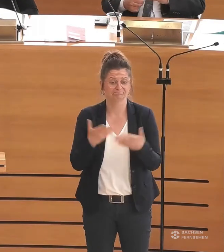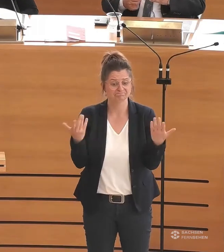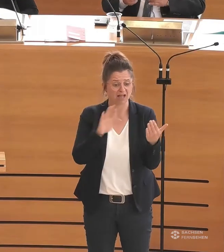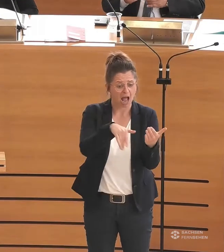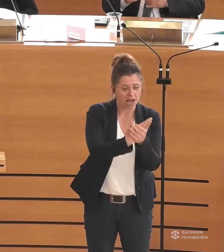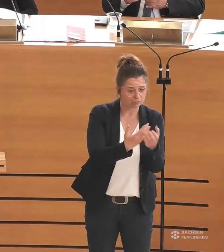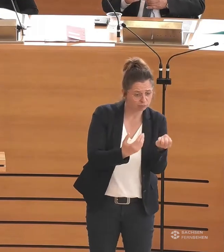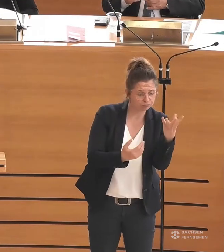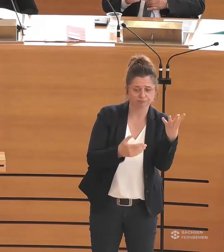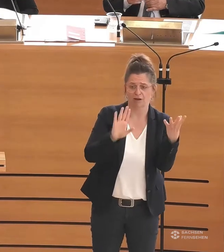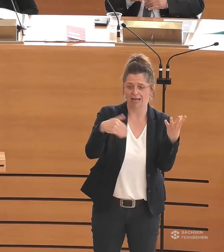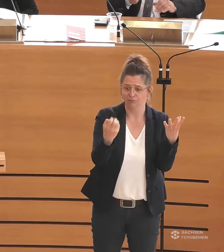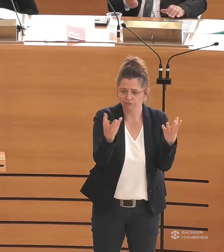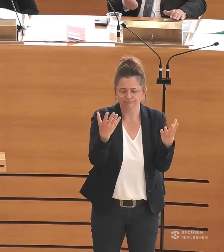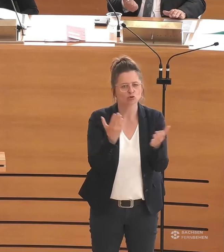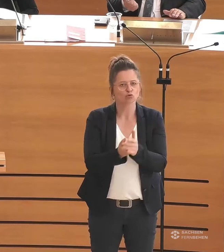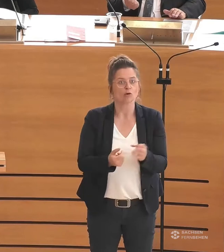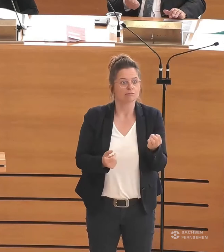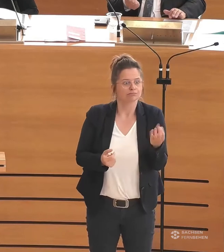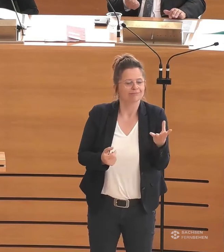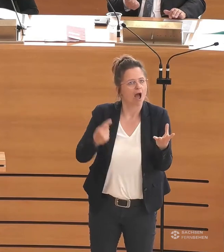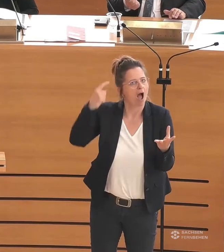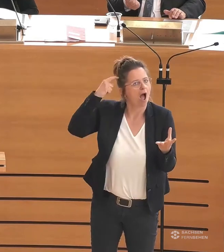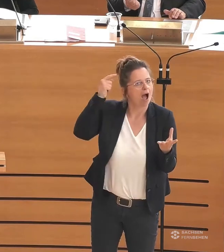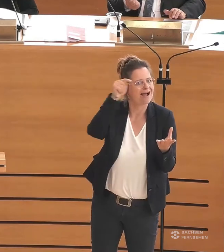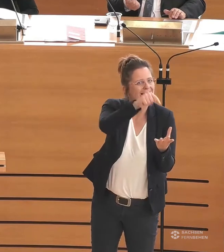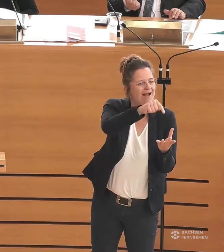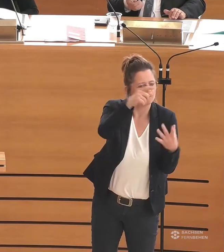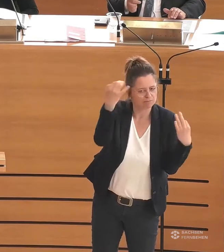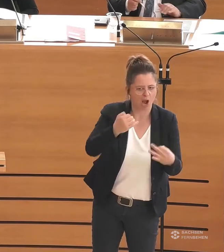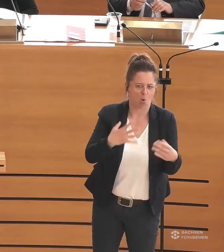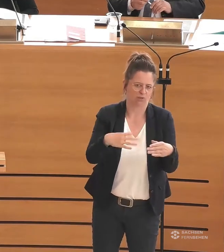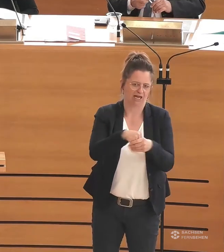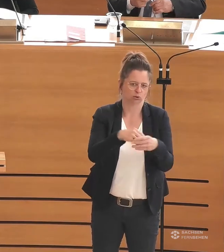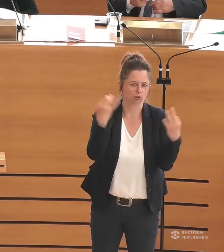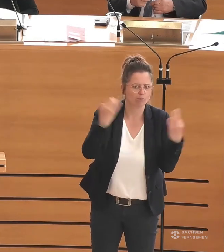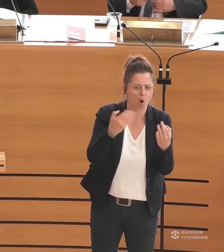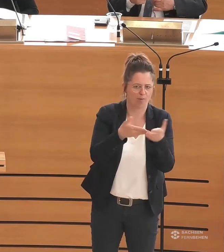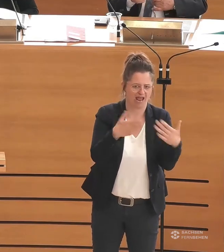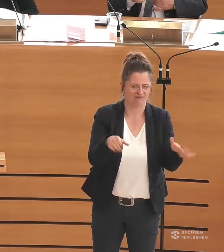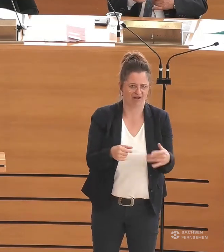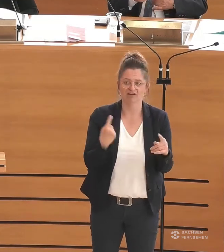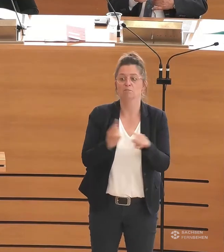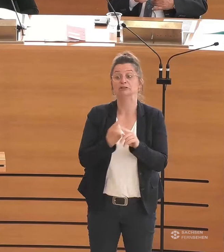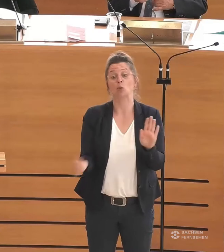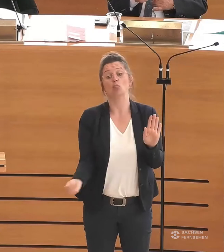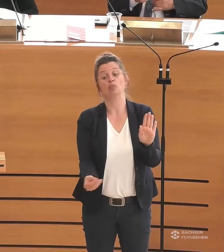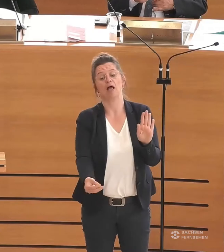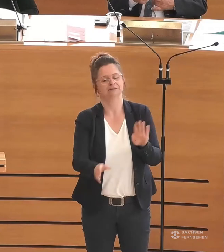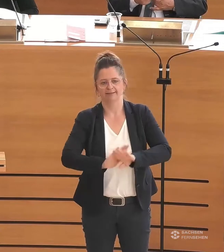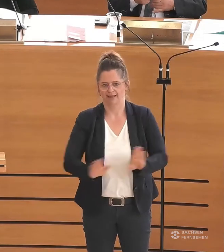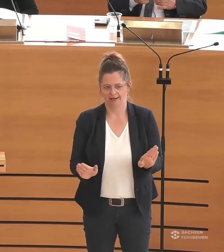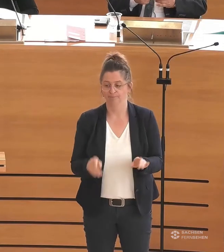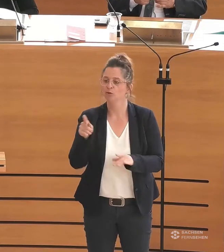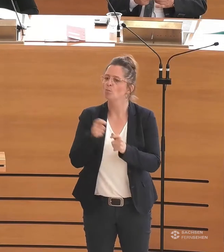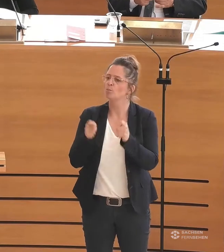Barrierefreiheit, die von Anfang an mitgedacht wird und einfach immer dabei ist und keine Besonderheit darstellt. Das Bundesgesetz